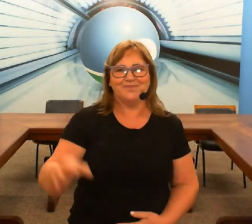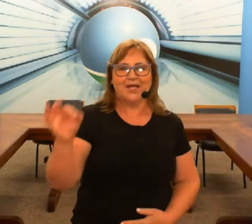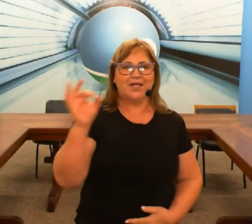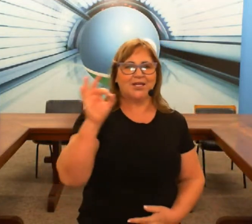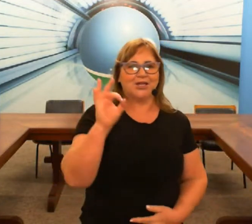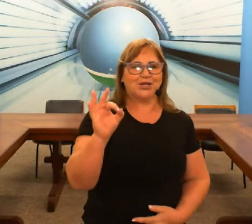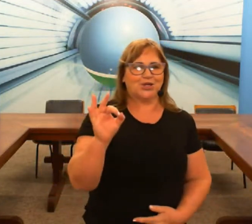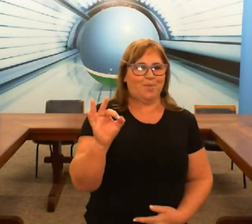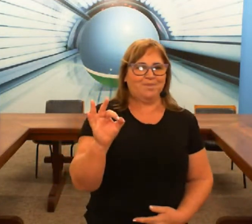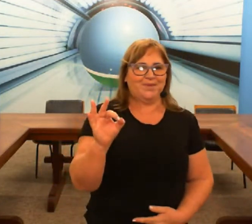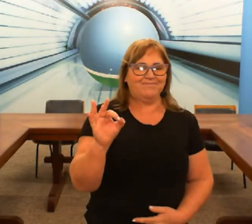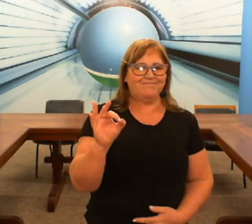top